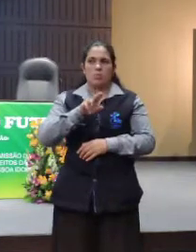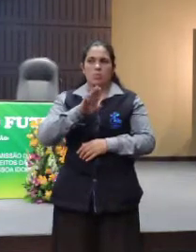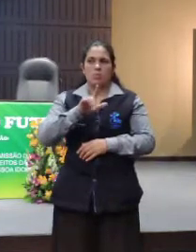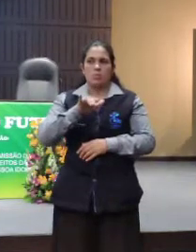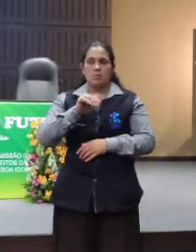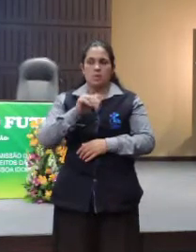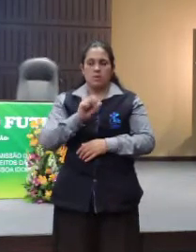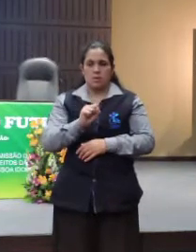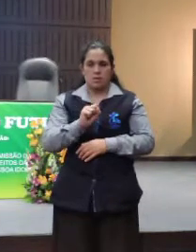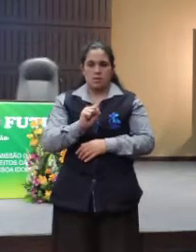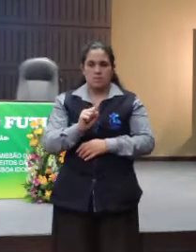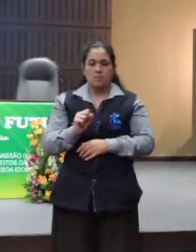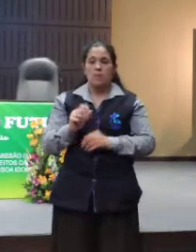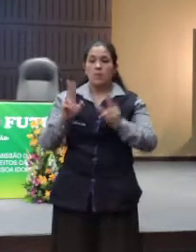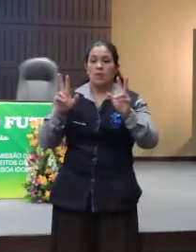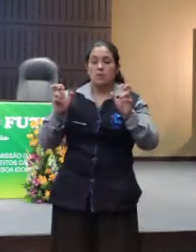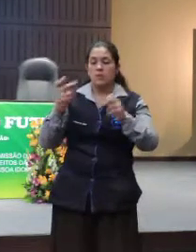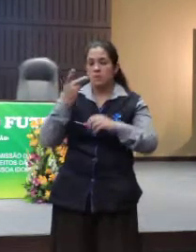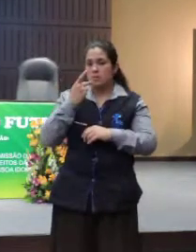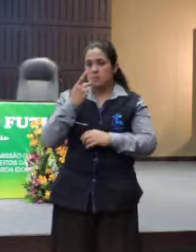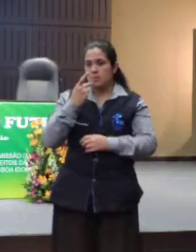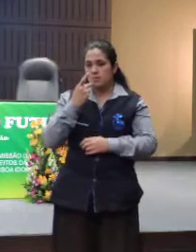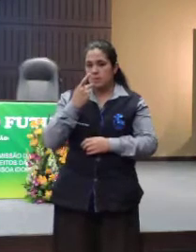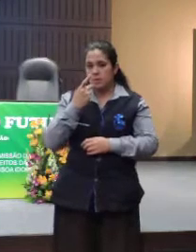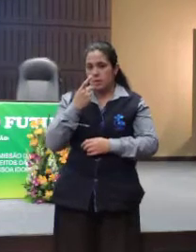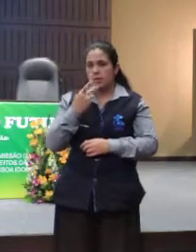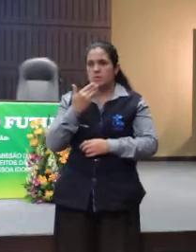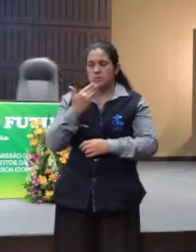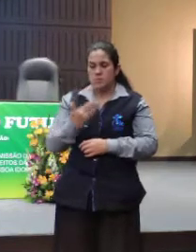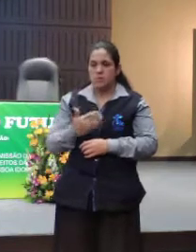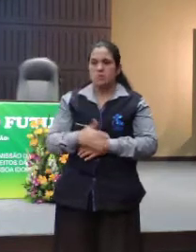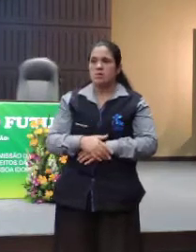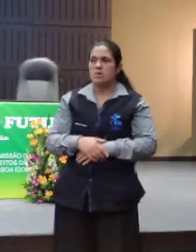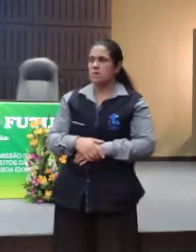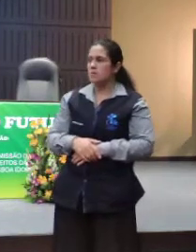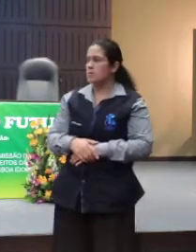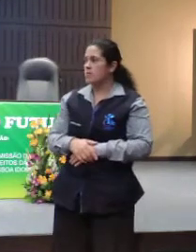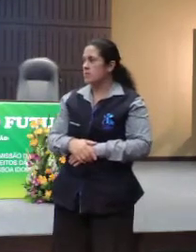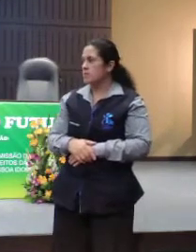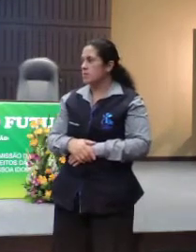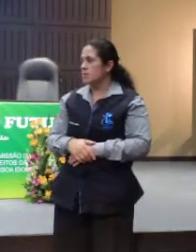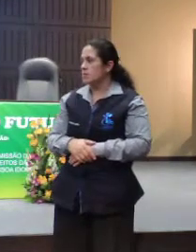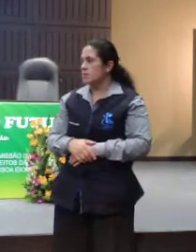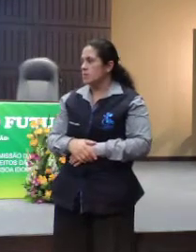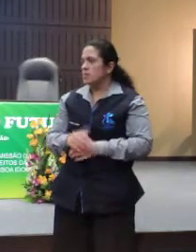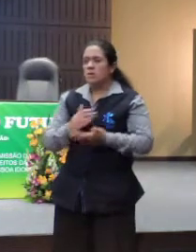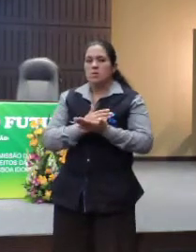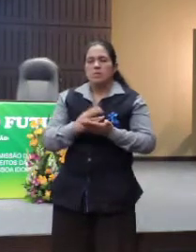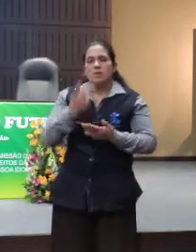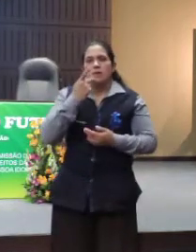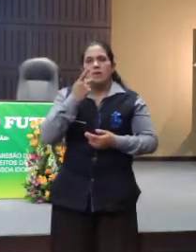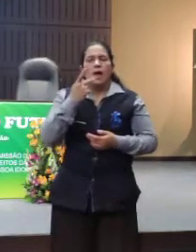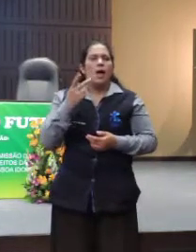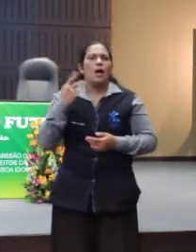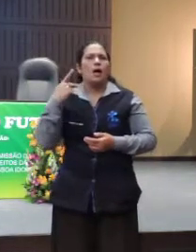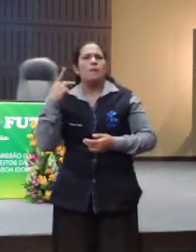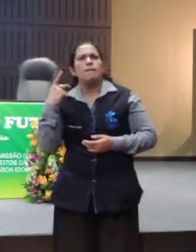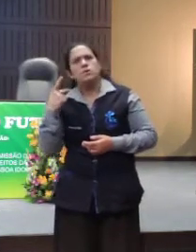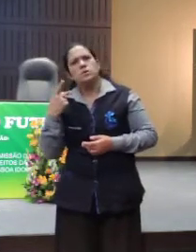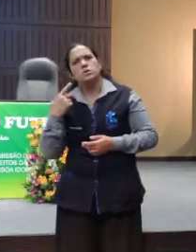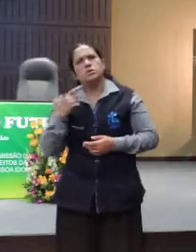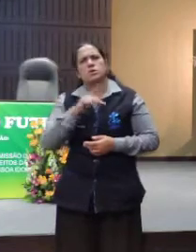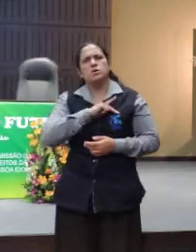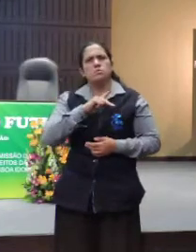O tema que me foi encomendado, me falaram de políticas públicas,